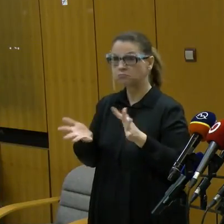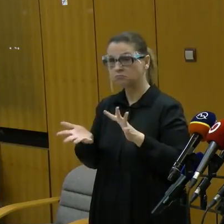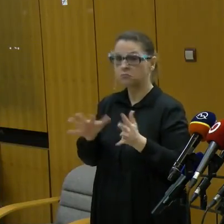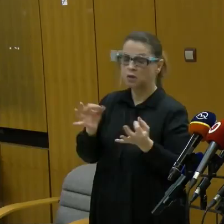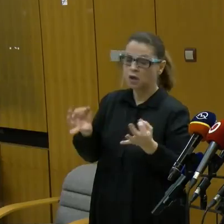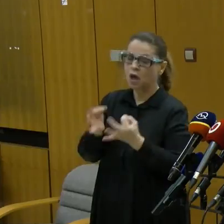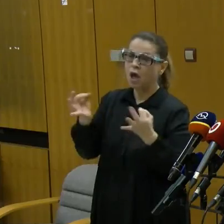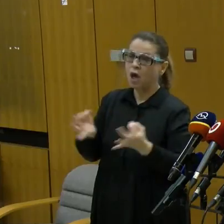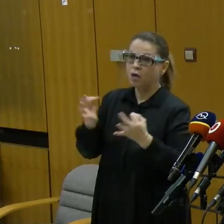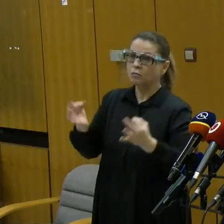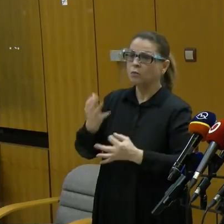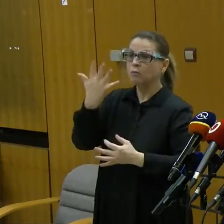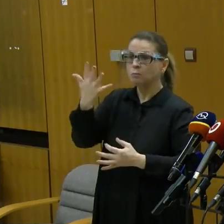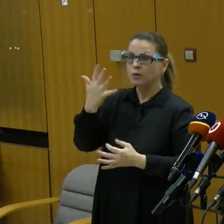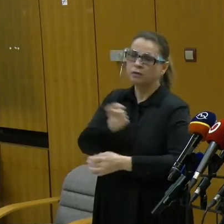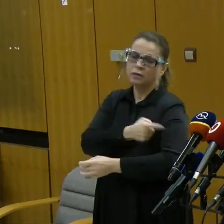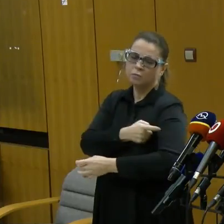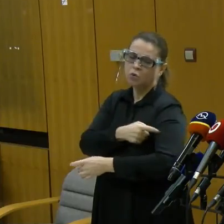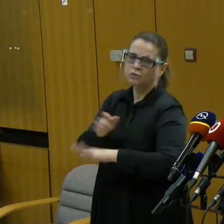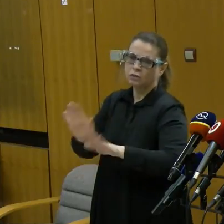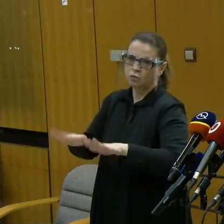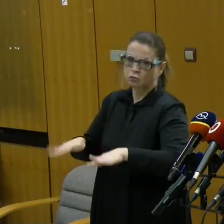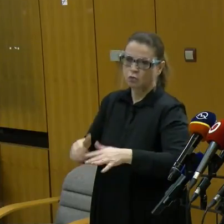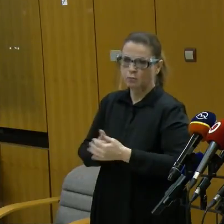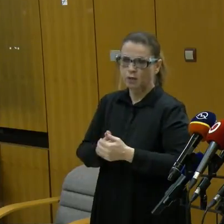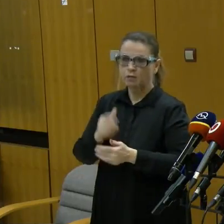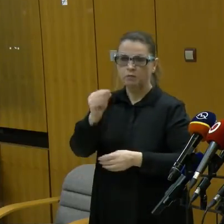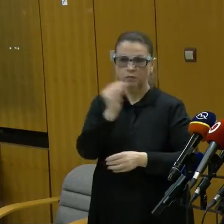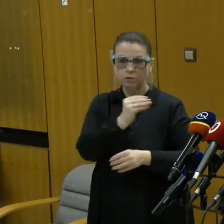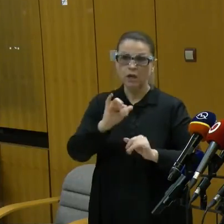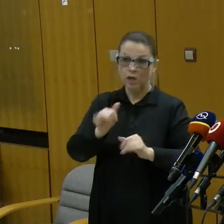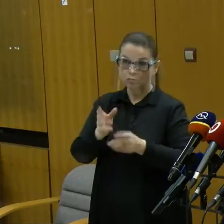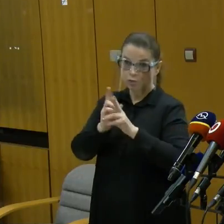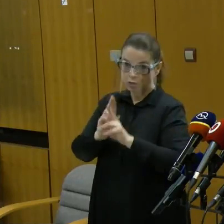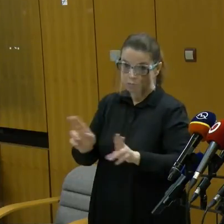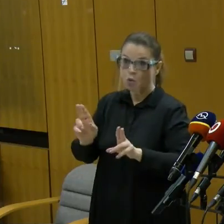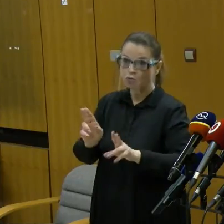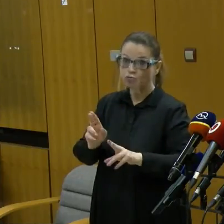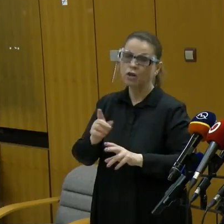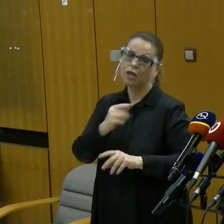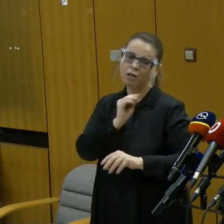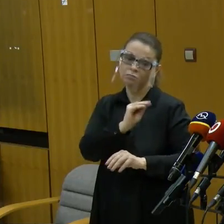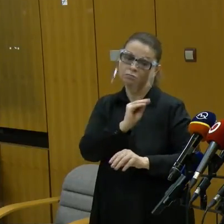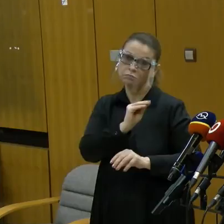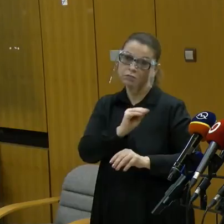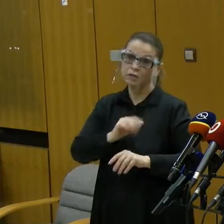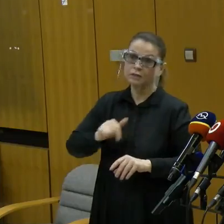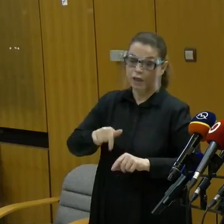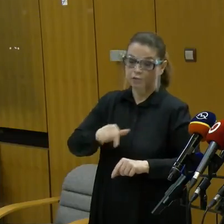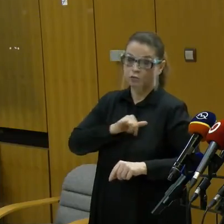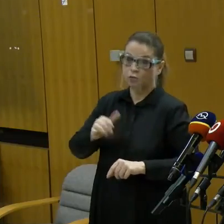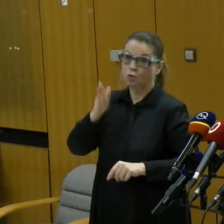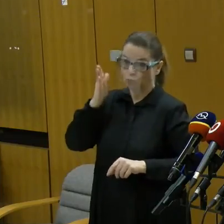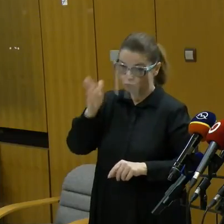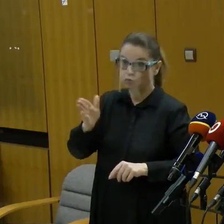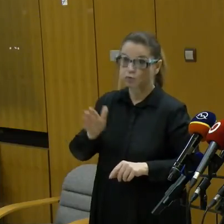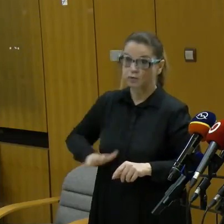Aspoň tých 5 dní, nech sú pocitevodová. Je ešte možné, že tento rok sa bodí celovoločným testov? Či tento rok?